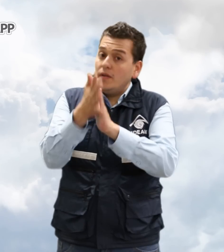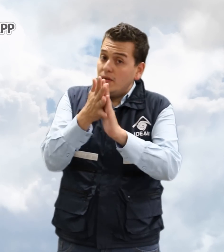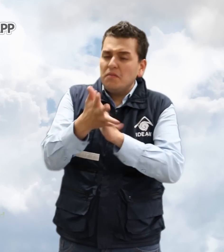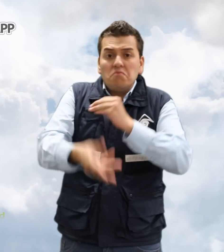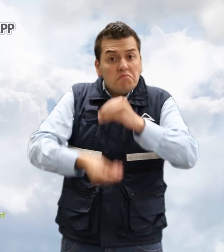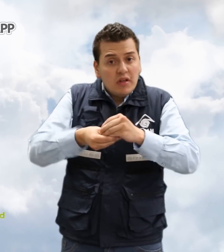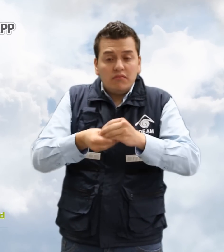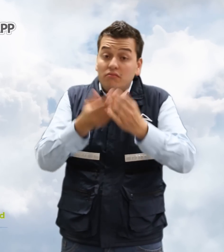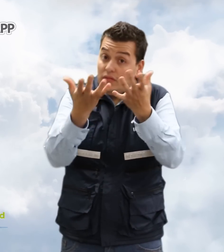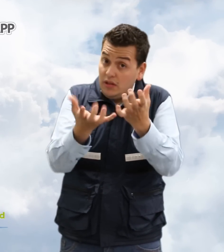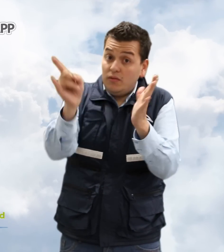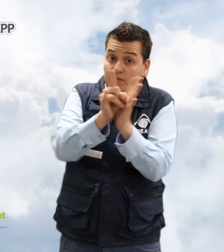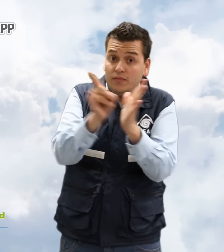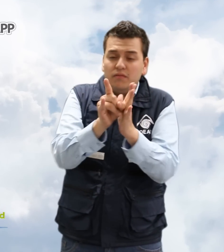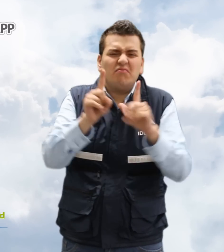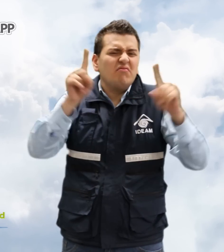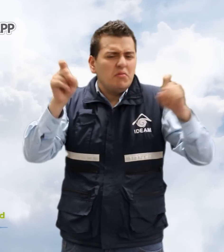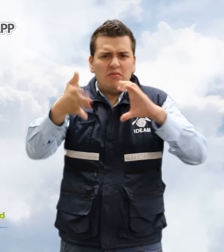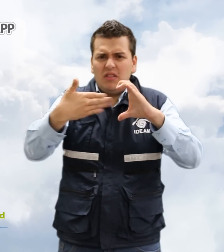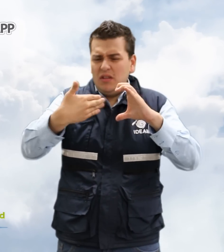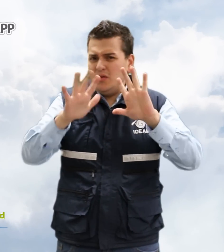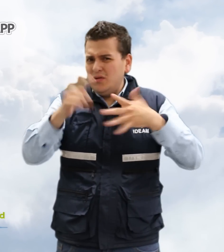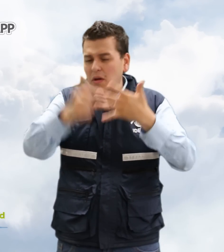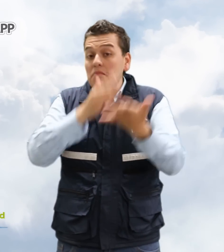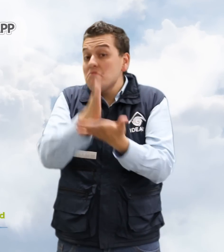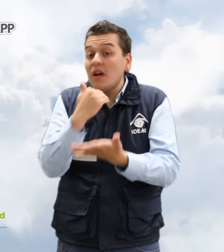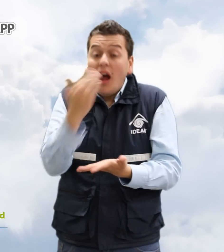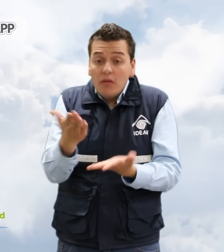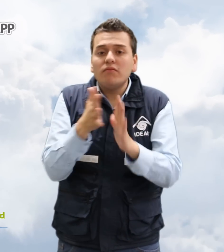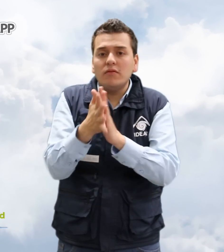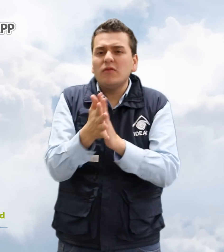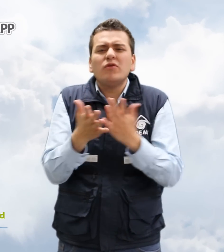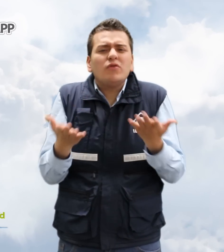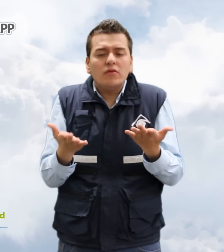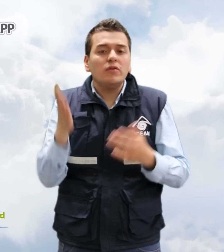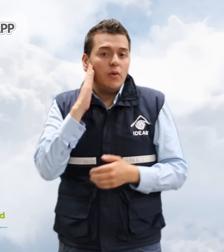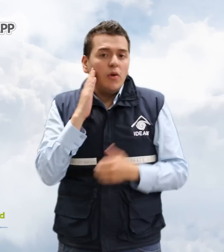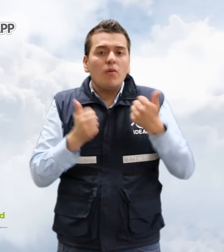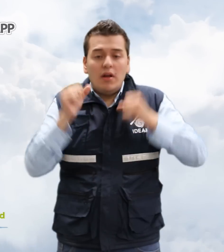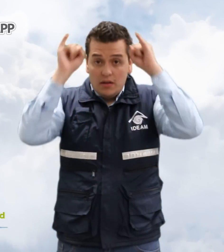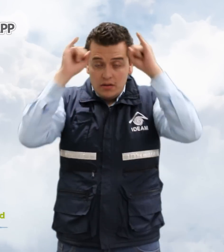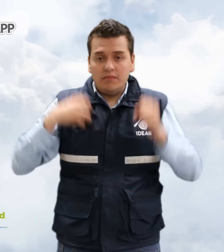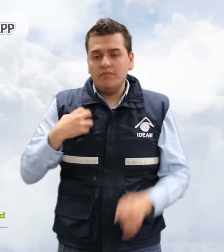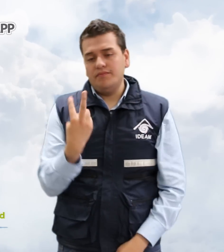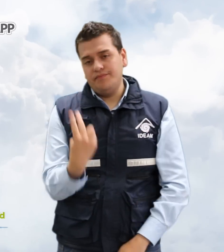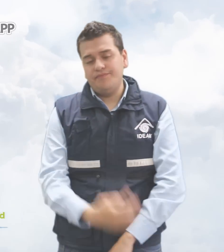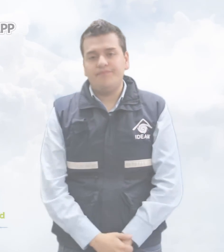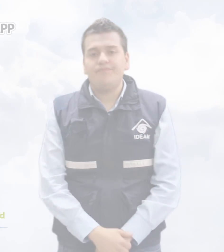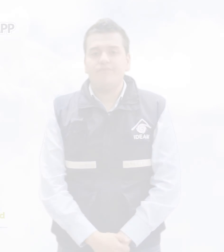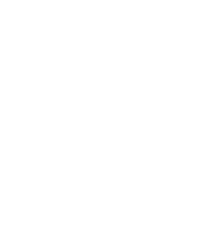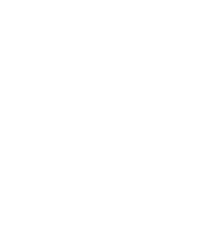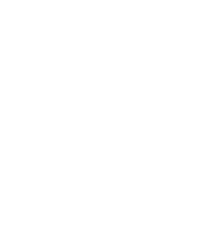Adicionalmente, te invitamos a descargar nuestra aplicación Mi Pronóstico disponible para dispositivos móviles iPhone y Android.